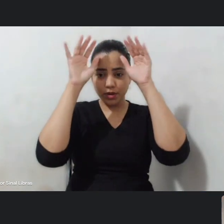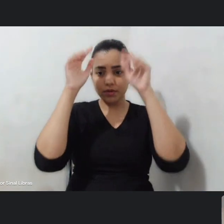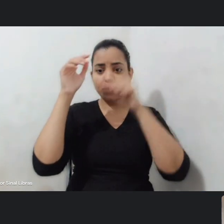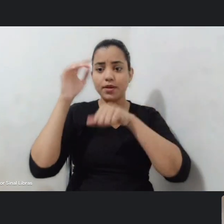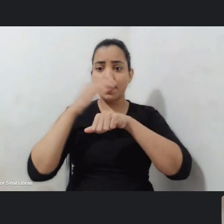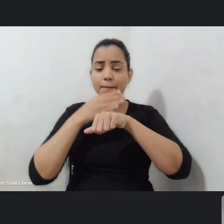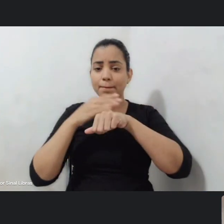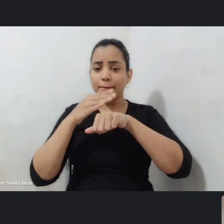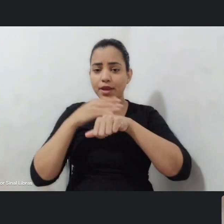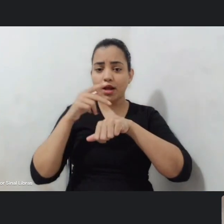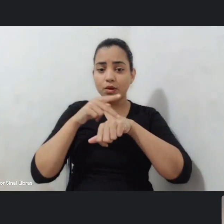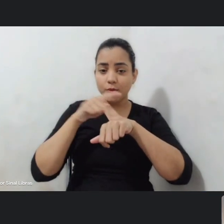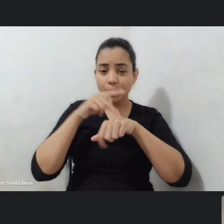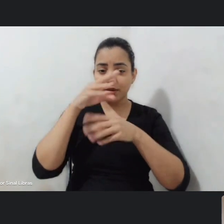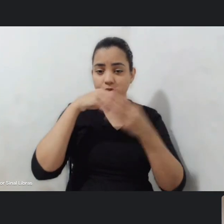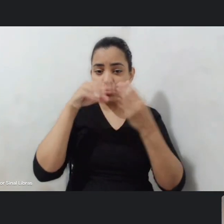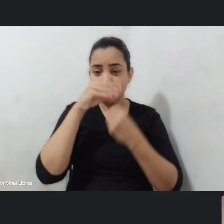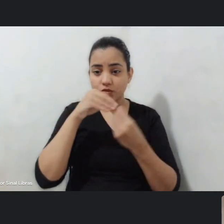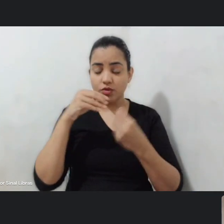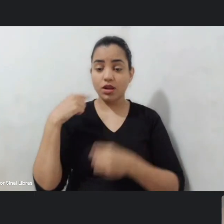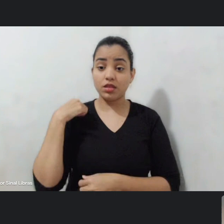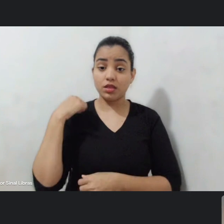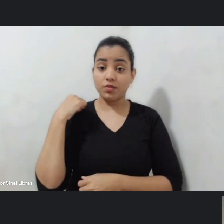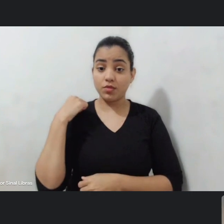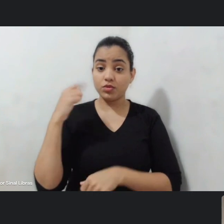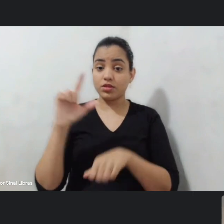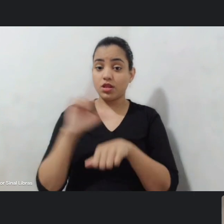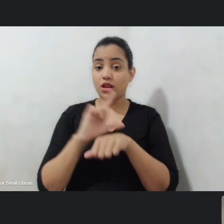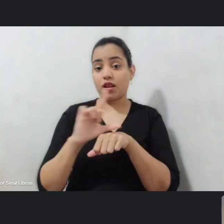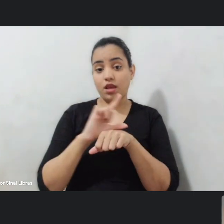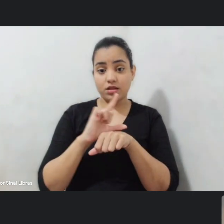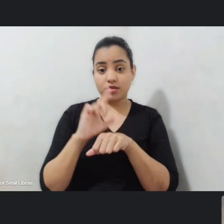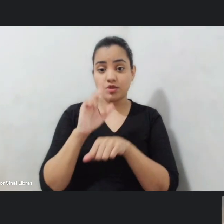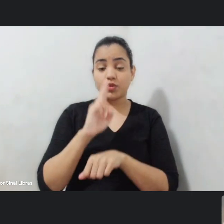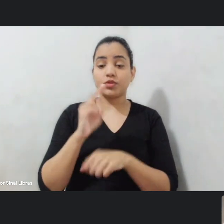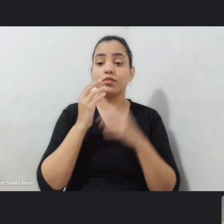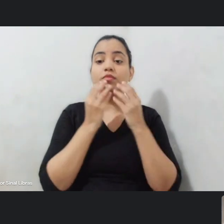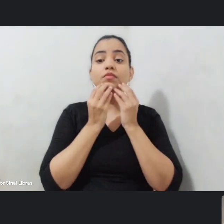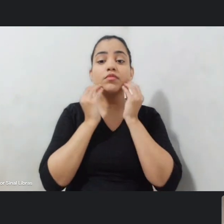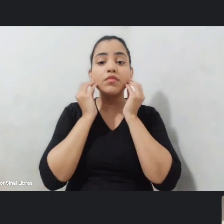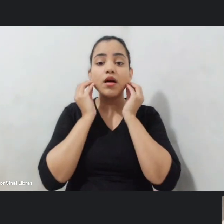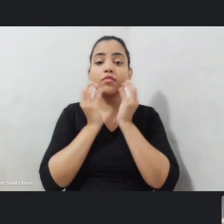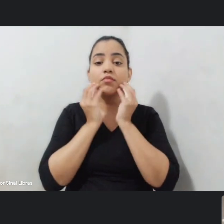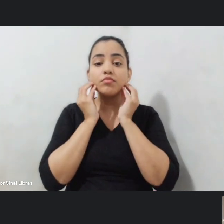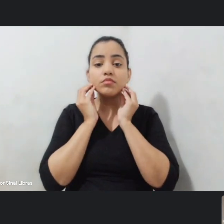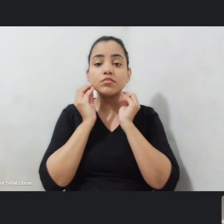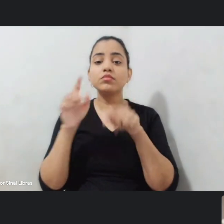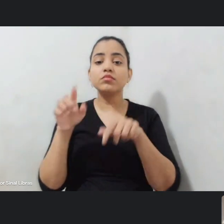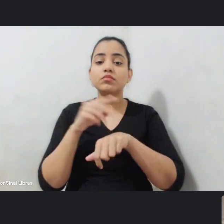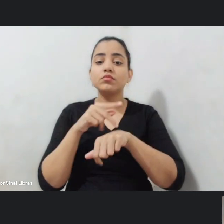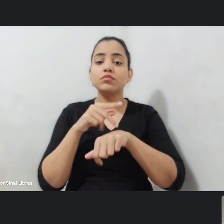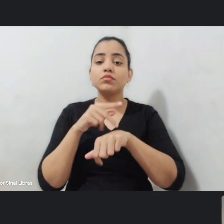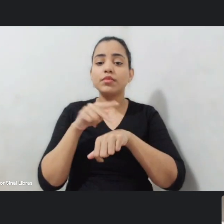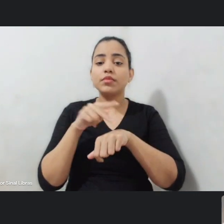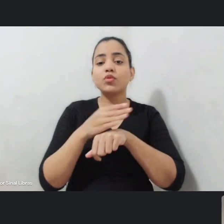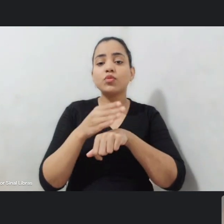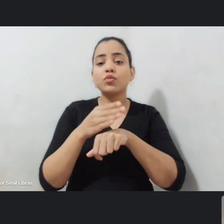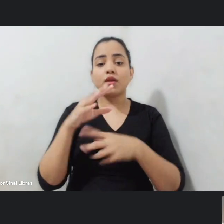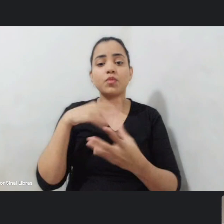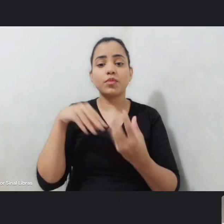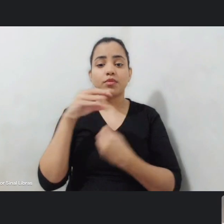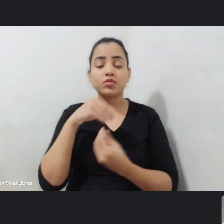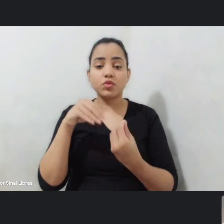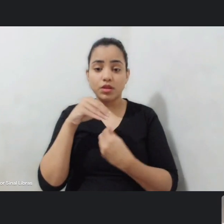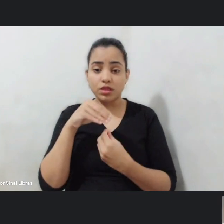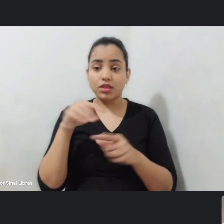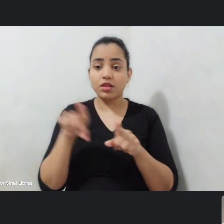a blusa lilás uso uma barbinha também grisalha e estou aqui no auditório da